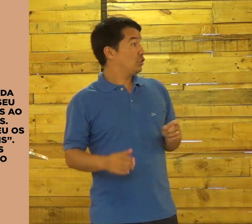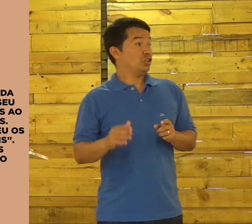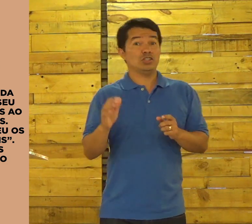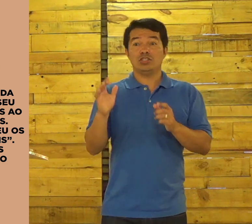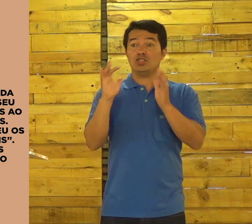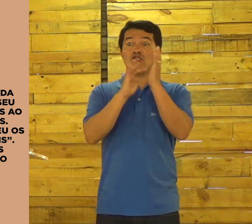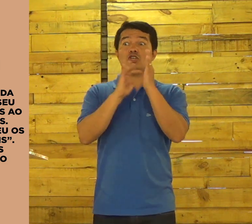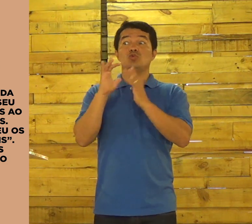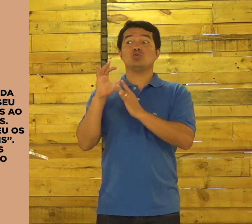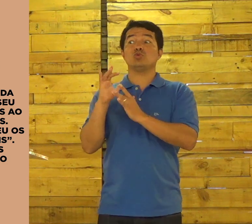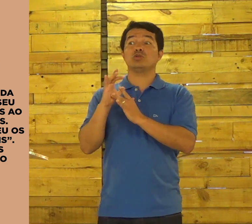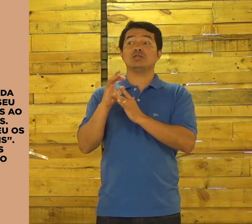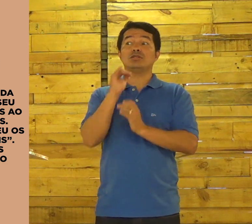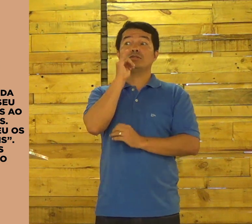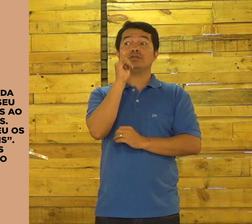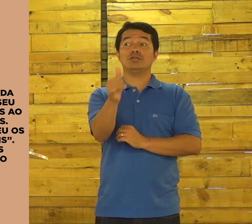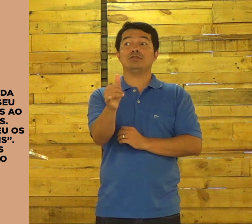E disse Jesus.